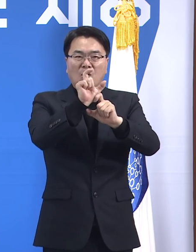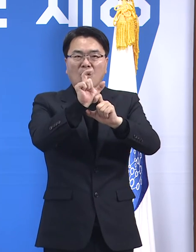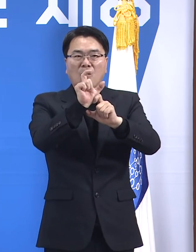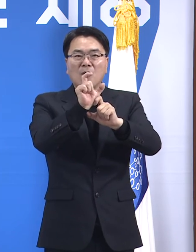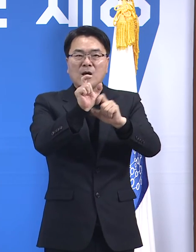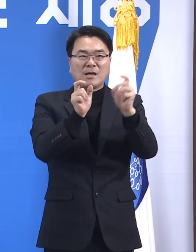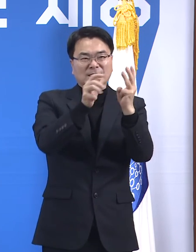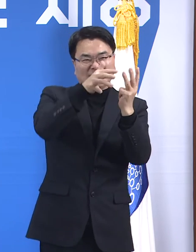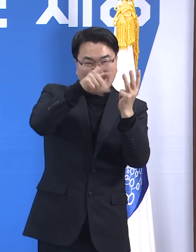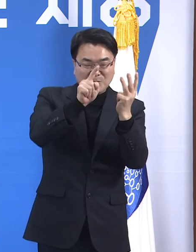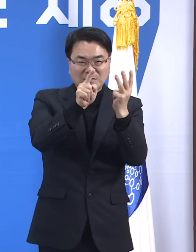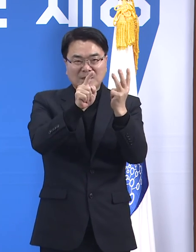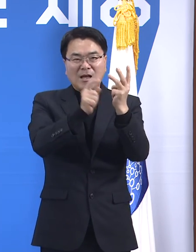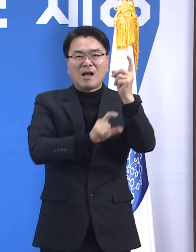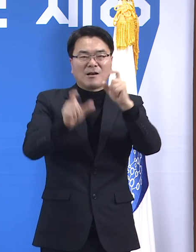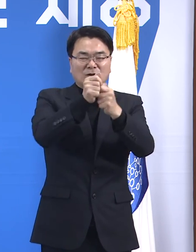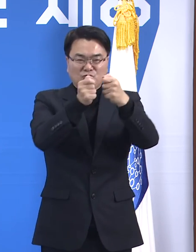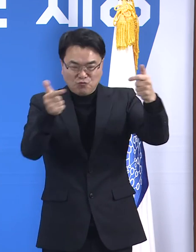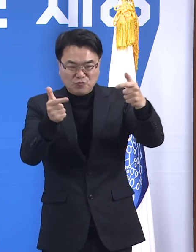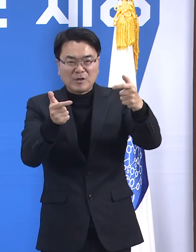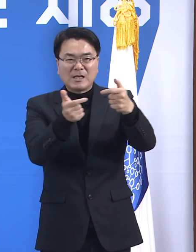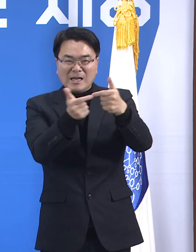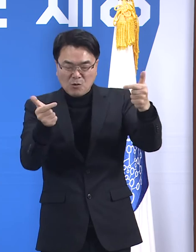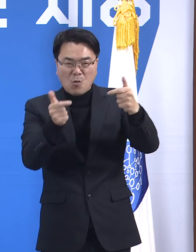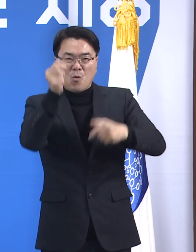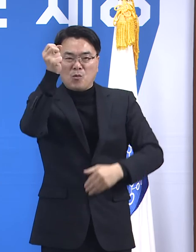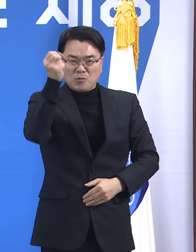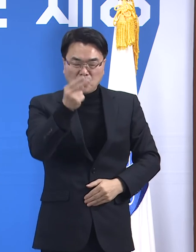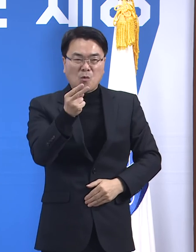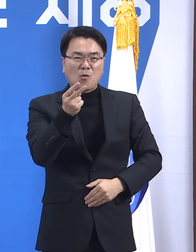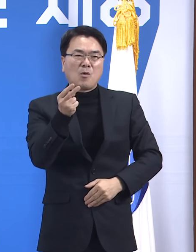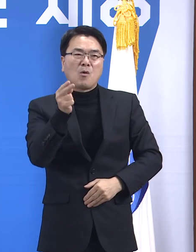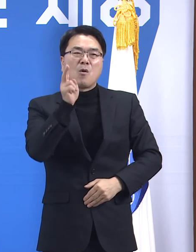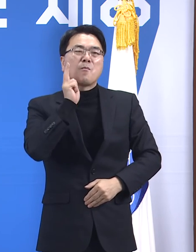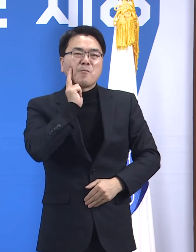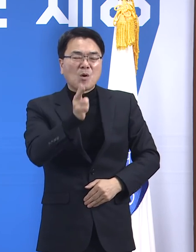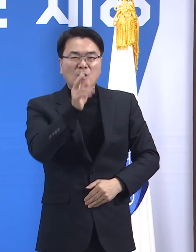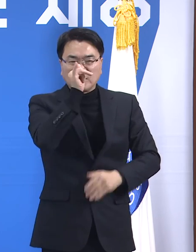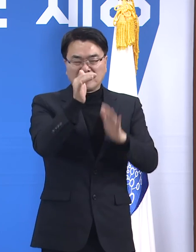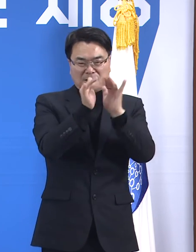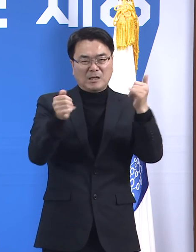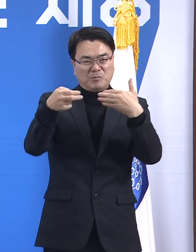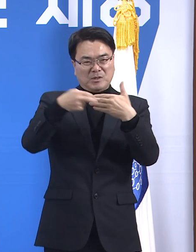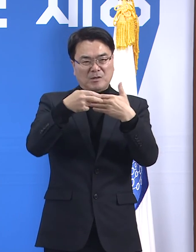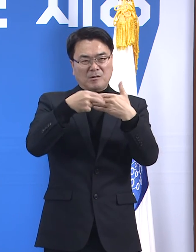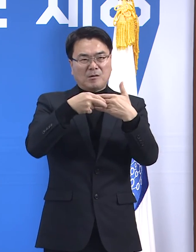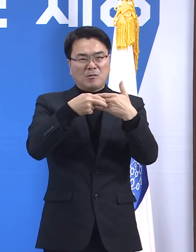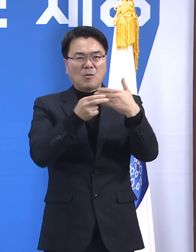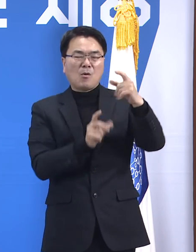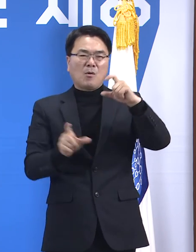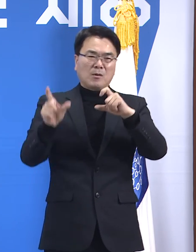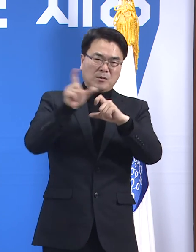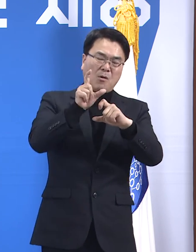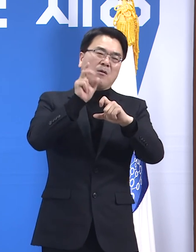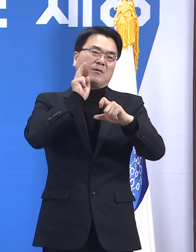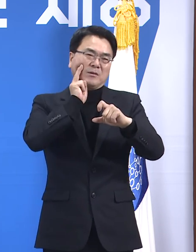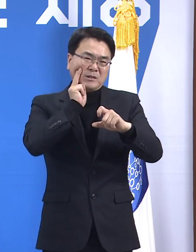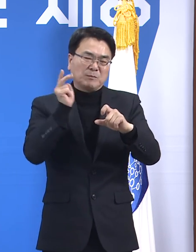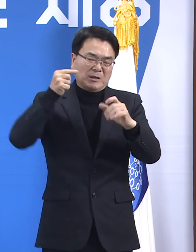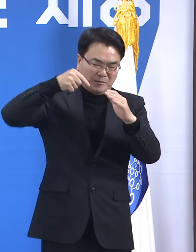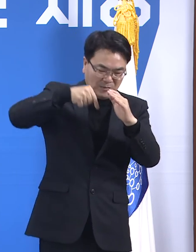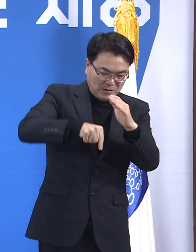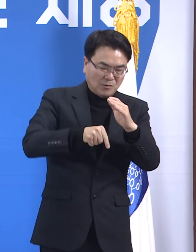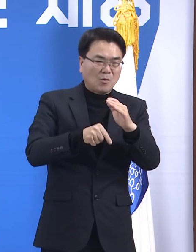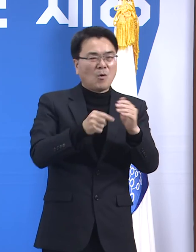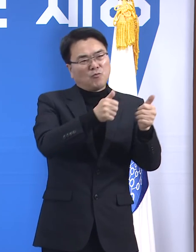취약한 건강상태의 어르신들이 병세가 악화되거나 우리가 의도하지 않은 추가 사망이 발생하기도 했습니다.